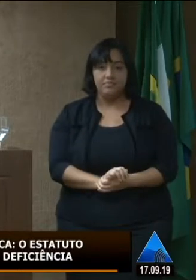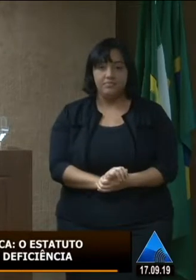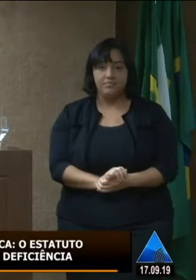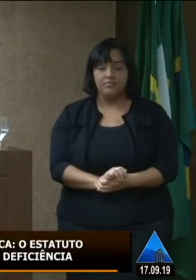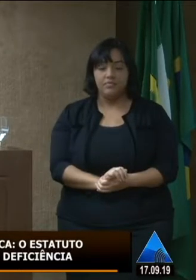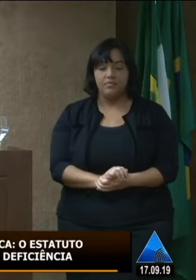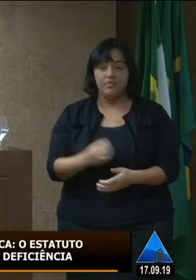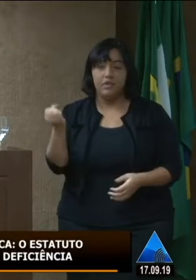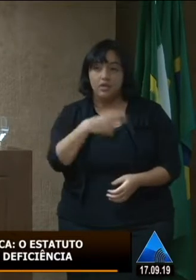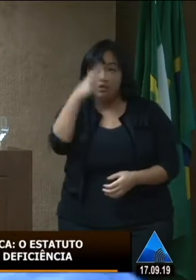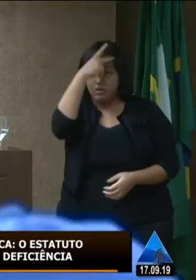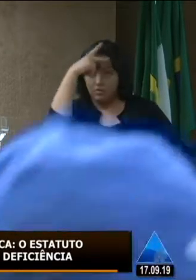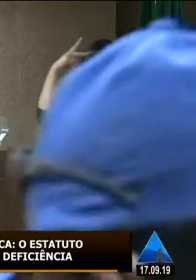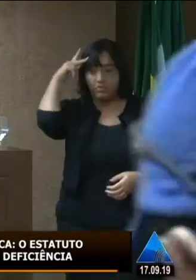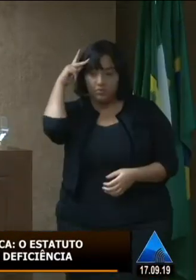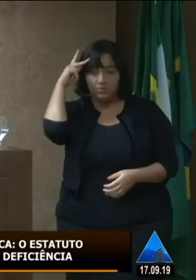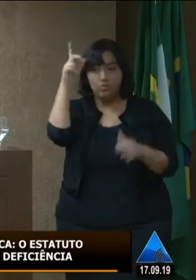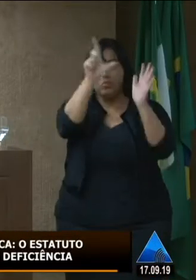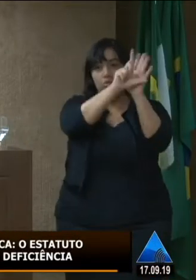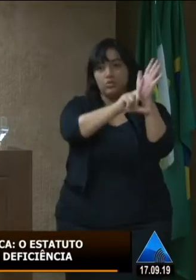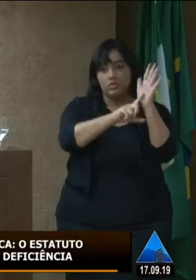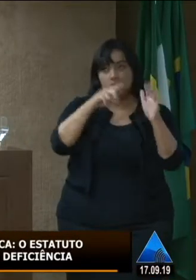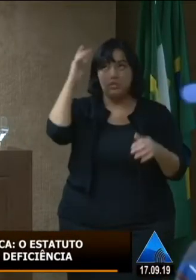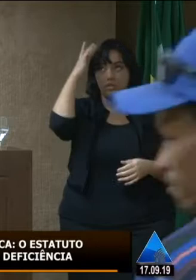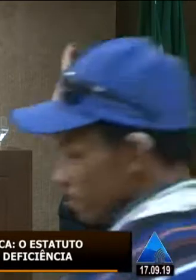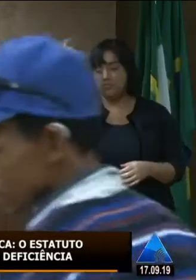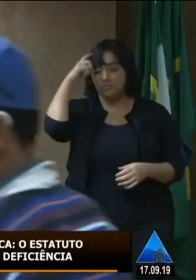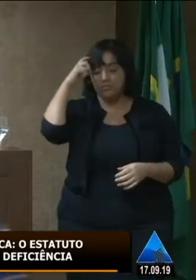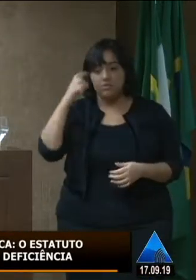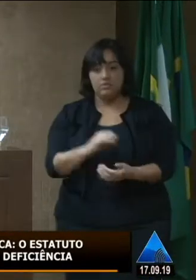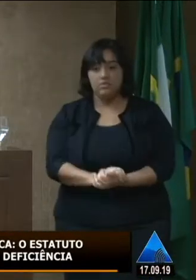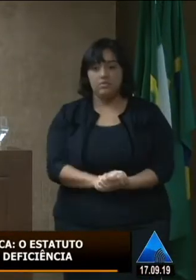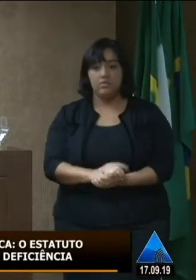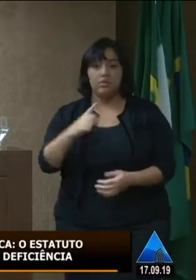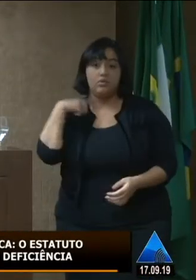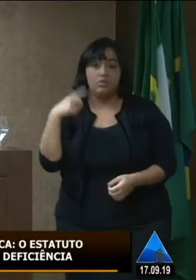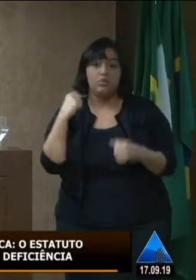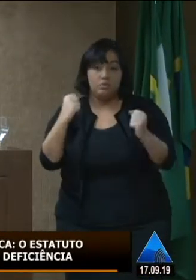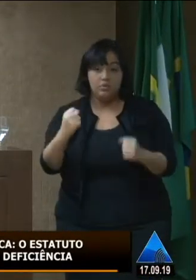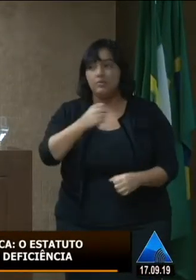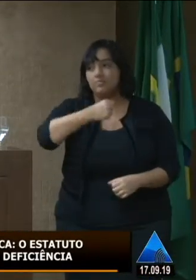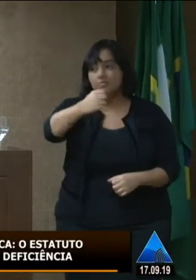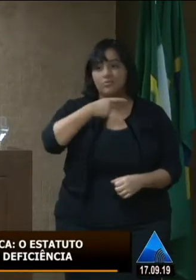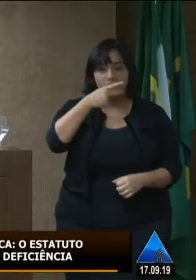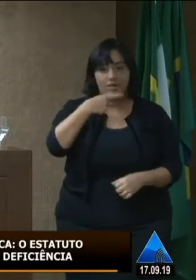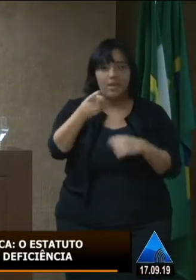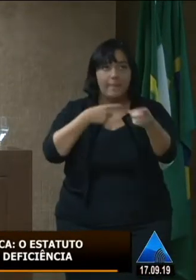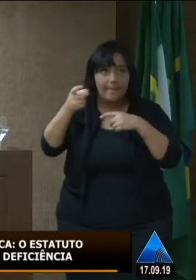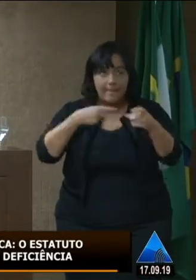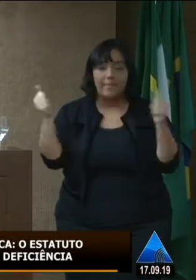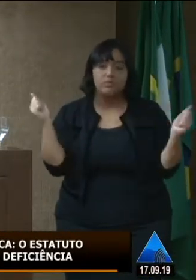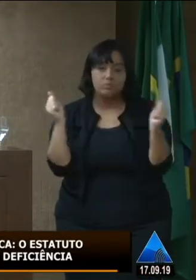com outras diretrizes, outros pensamentos, que a gente possa aí debater, não é isso?